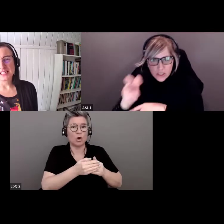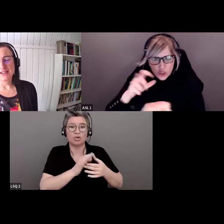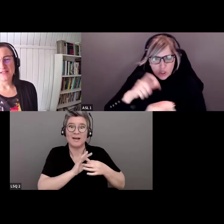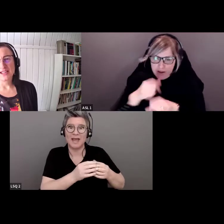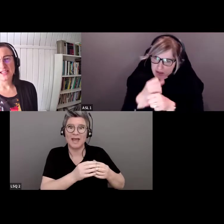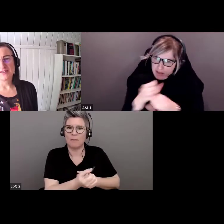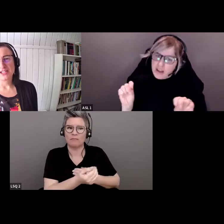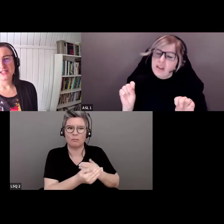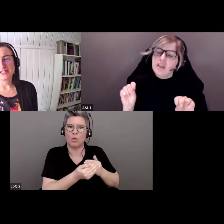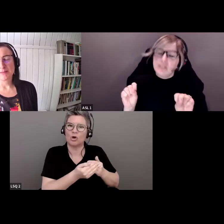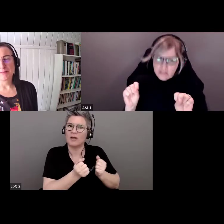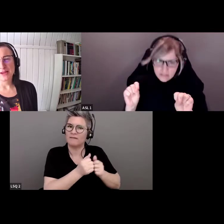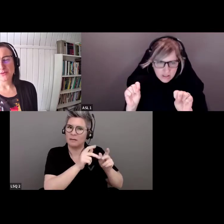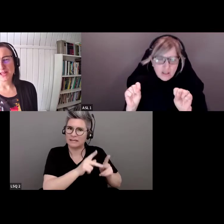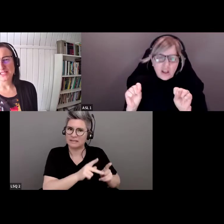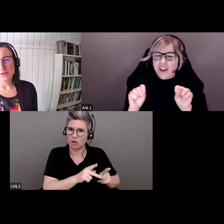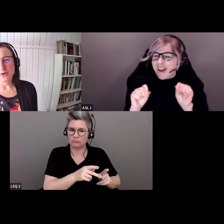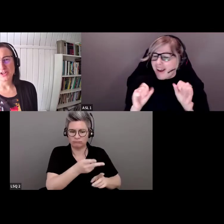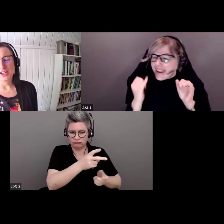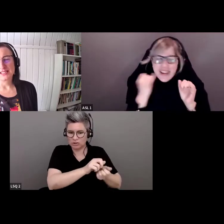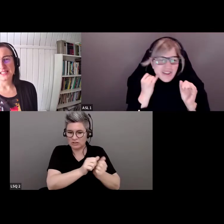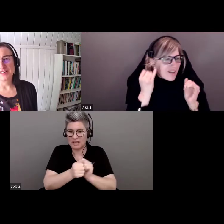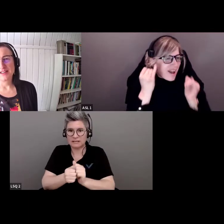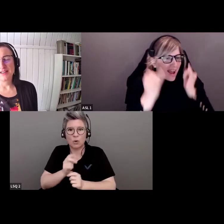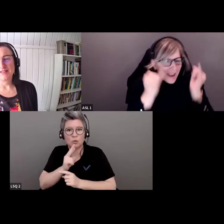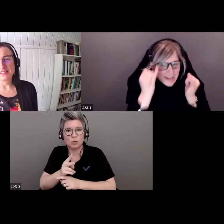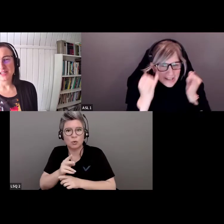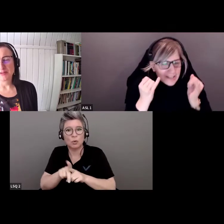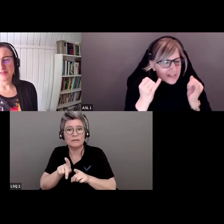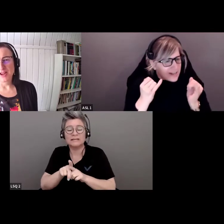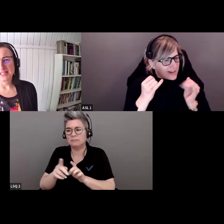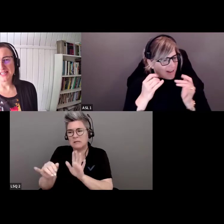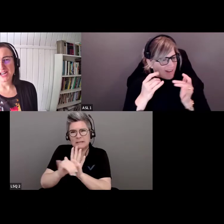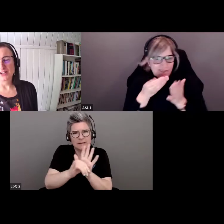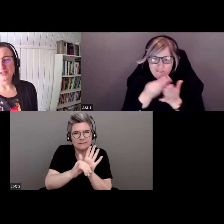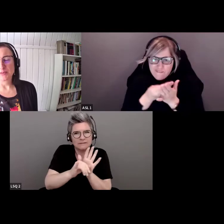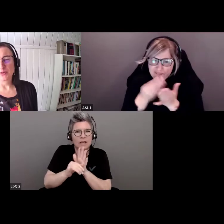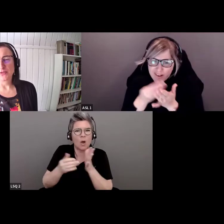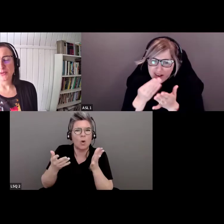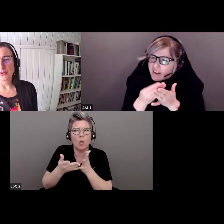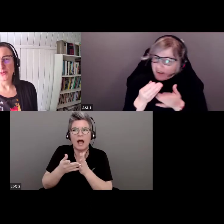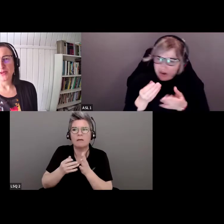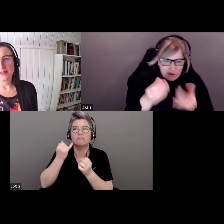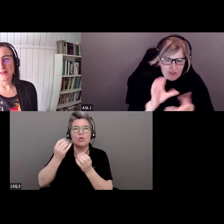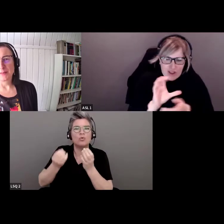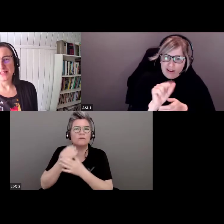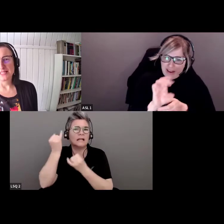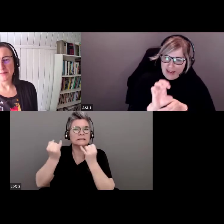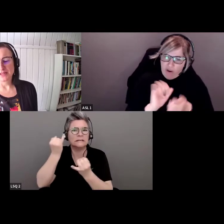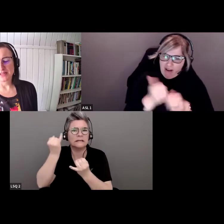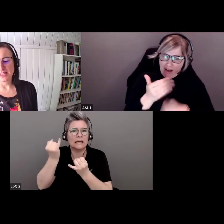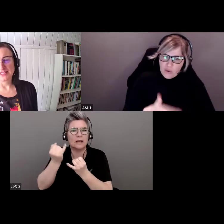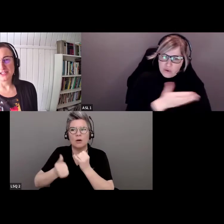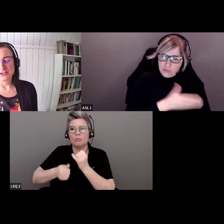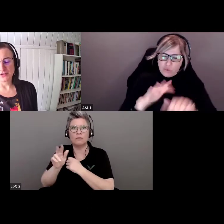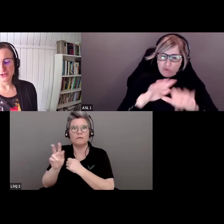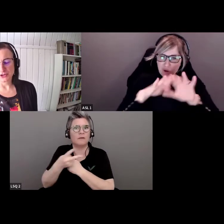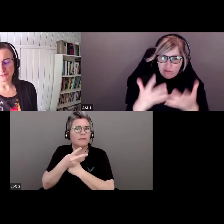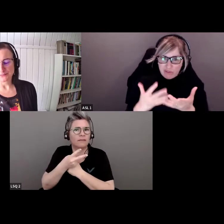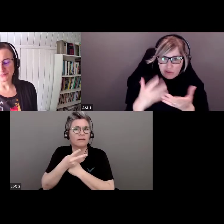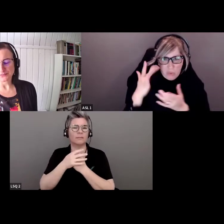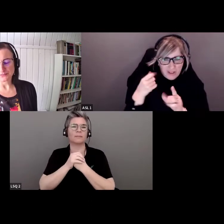transitions sûres et aussi veiller à identifier des innovations plus rapidement,